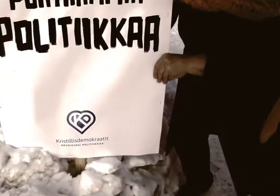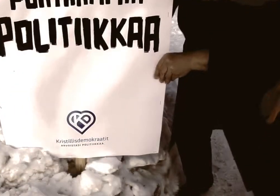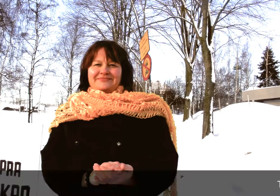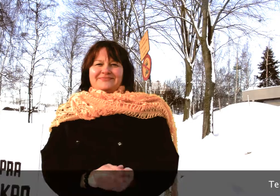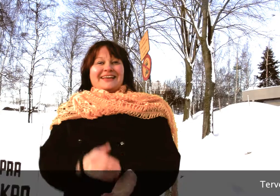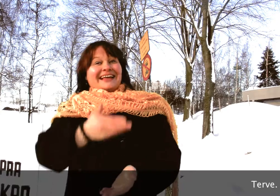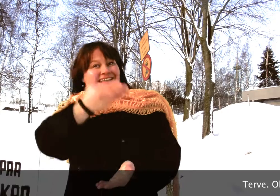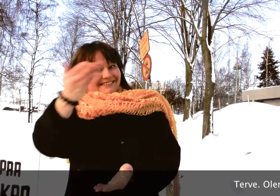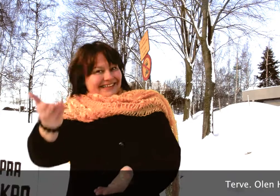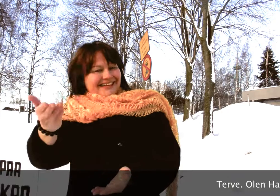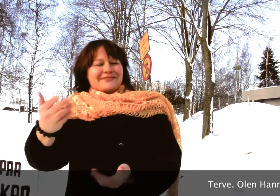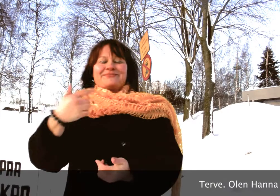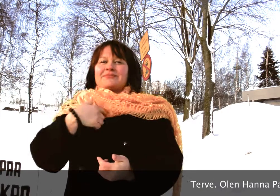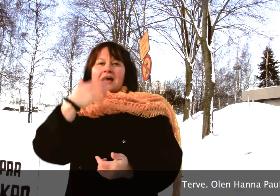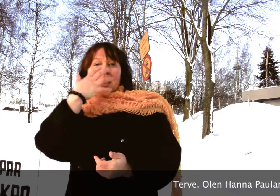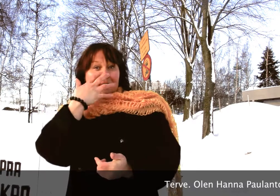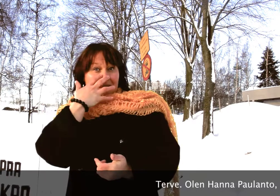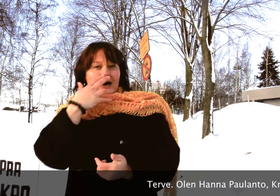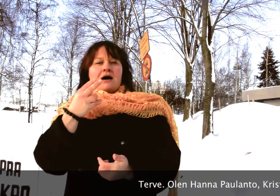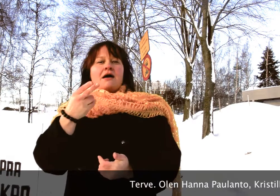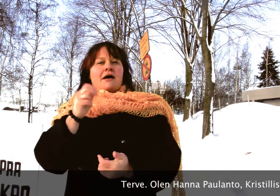Terve! Olen Hanna Paulanto.